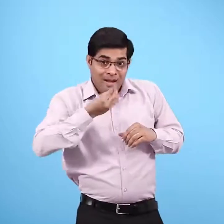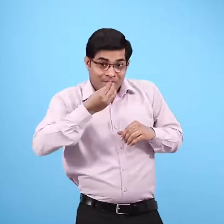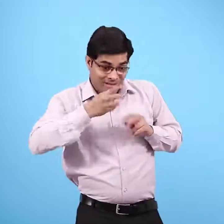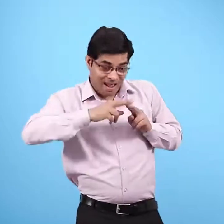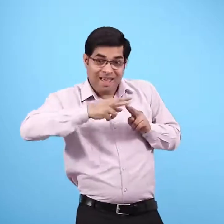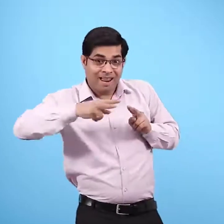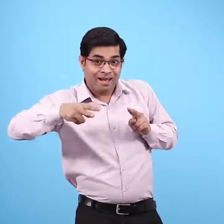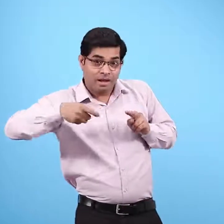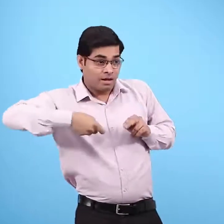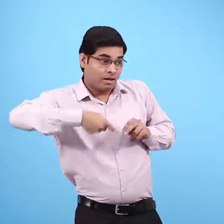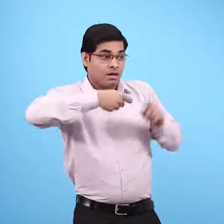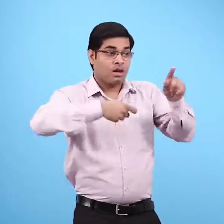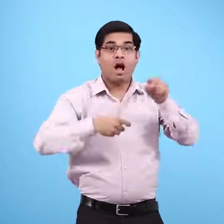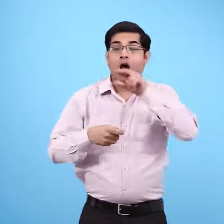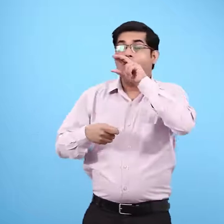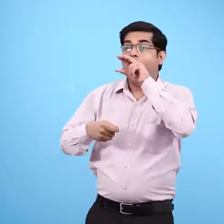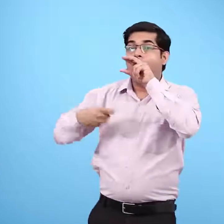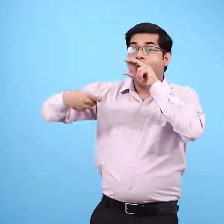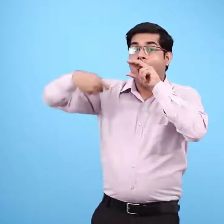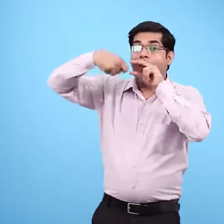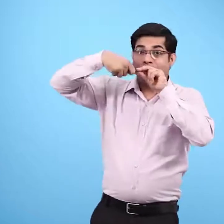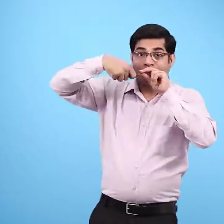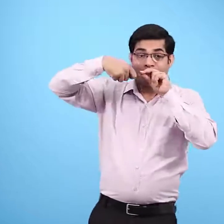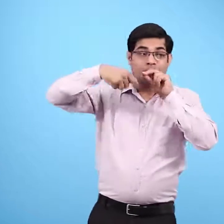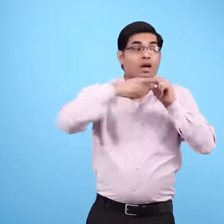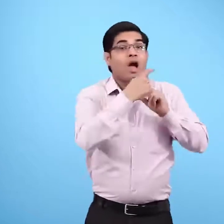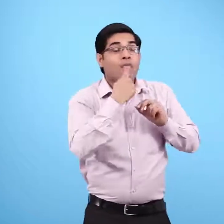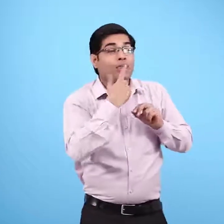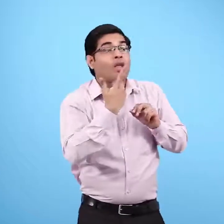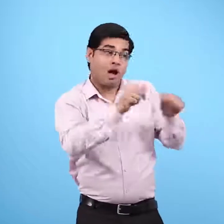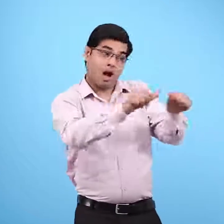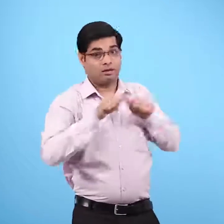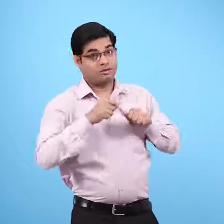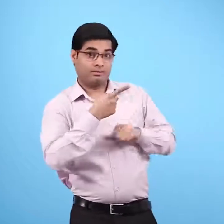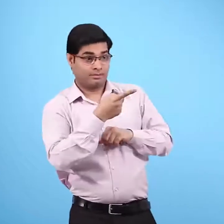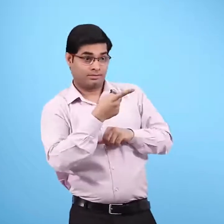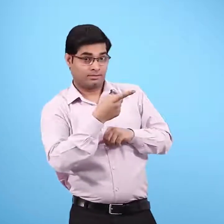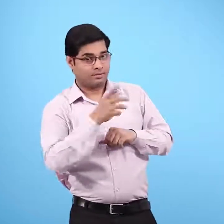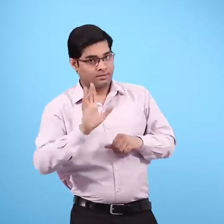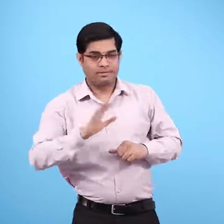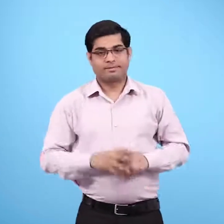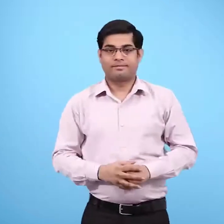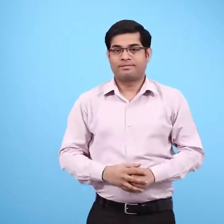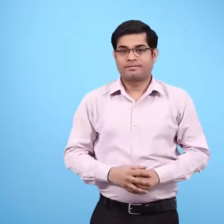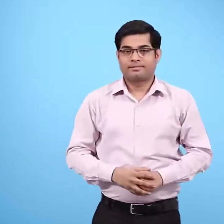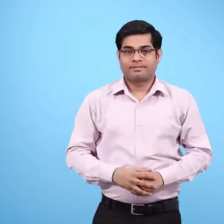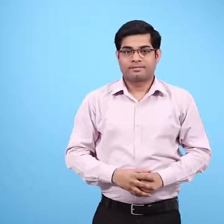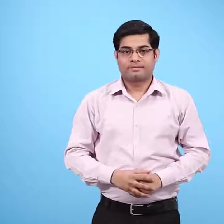मैं तुम्हारे मुँमे खाने की कोई चीज रखोंगी तुम्हें आखें बंद करके उसे पहचानना